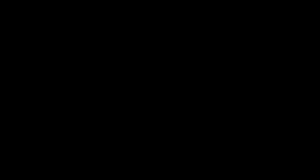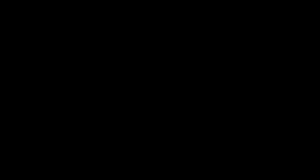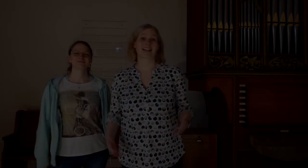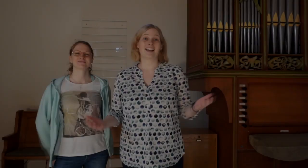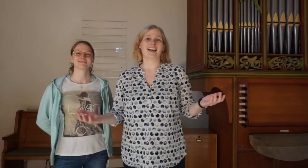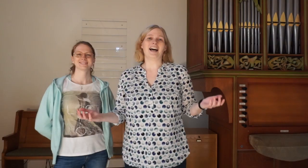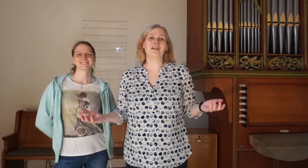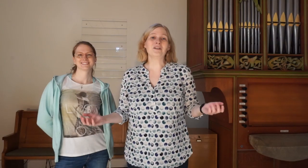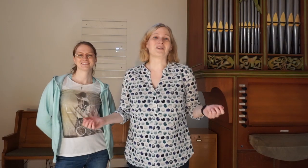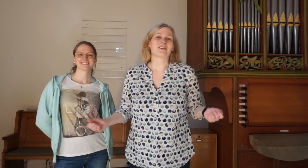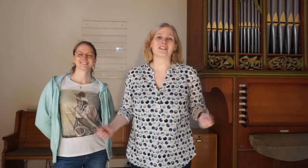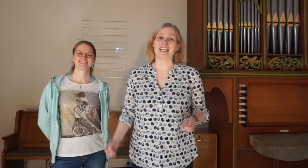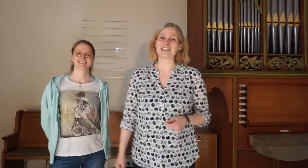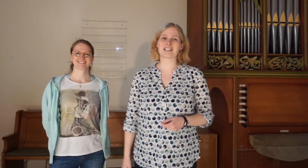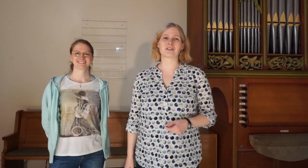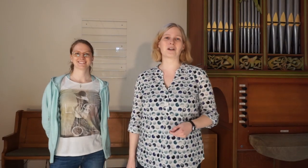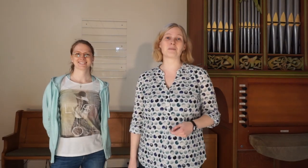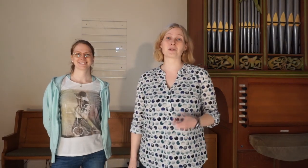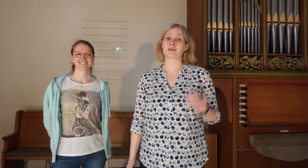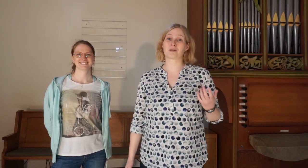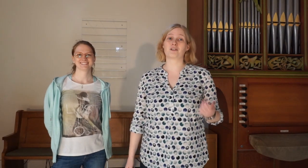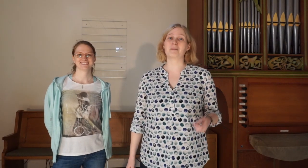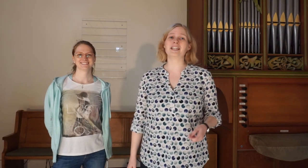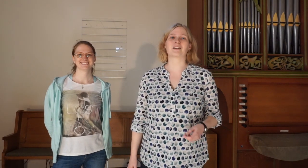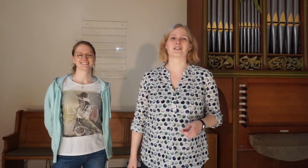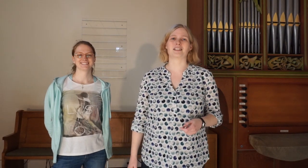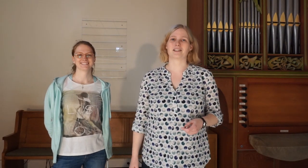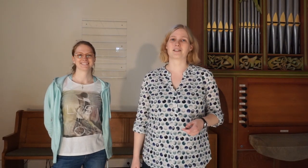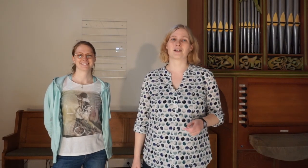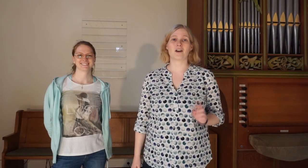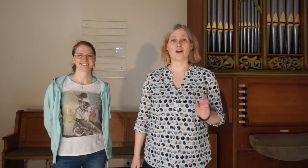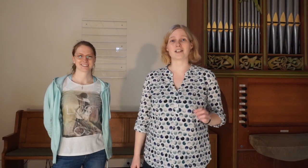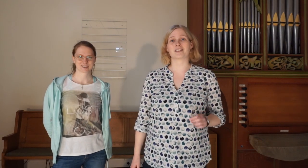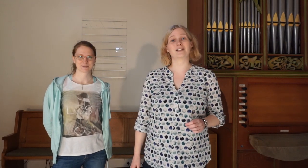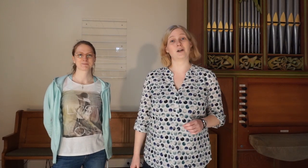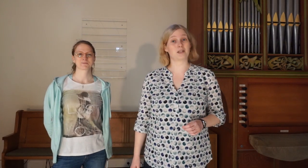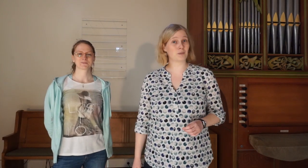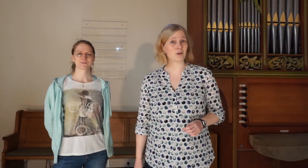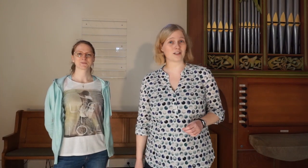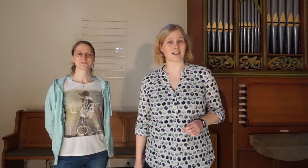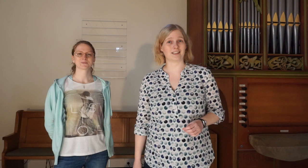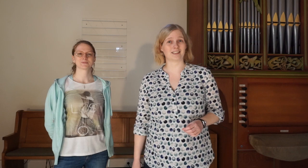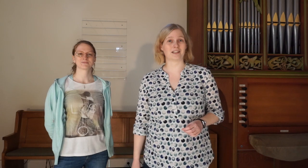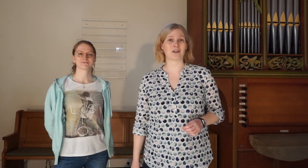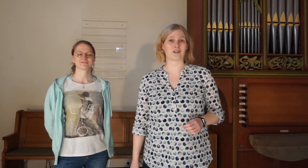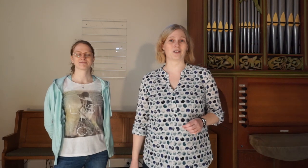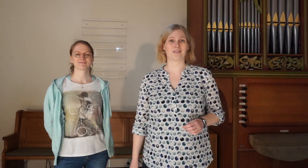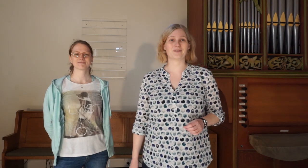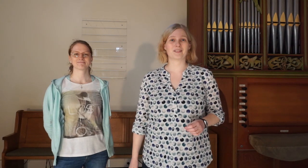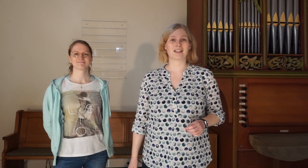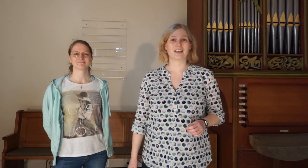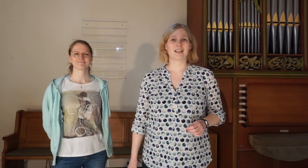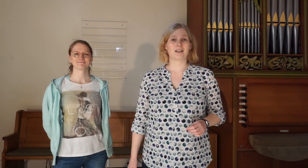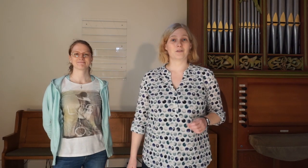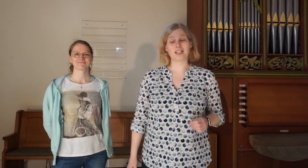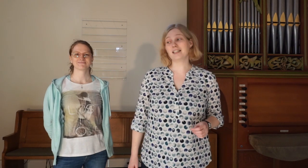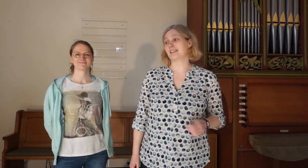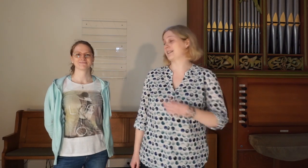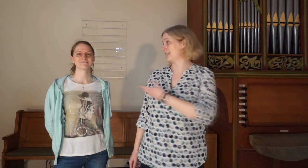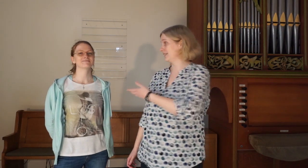Hallo und herzlich willkommen zu unserem Familiengottesdienst, heute aus der Bukholterkirche in Nordhorn. Wir, das sind